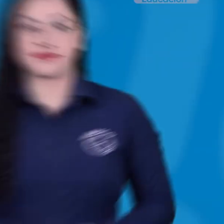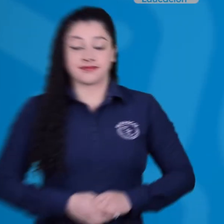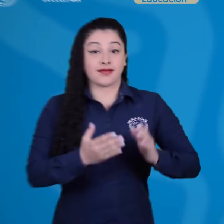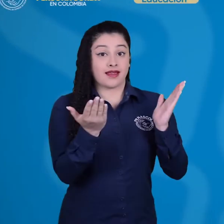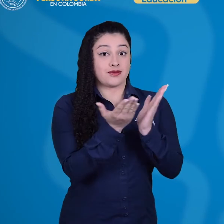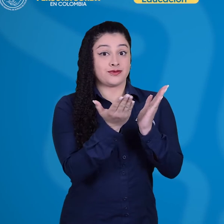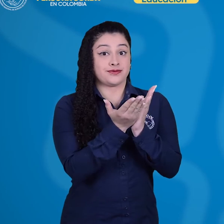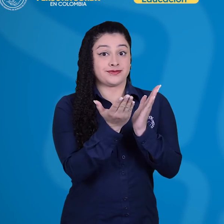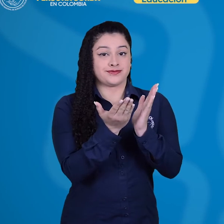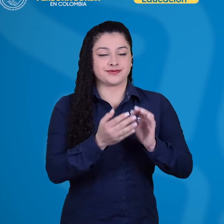Educación